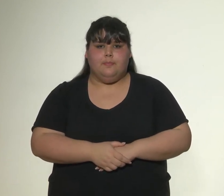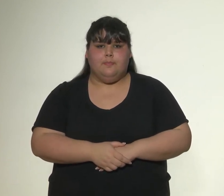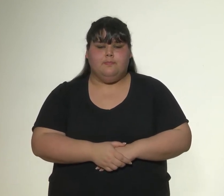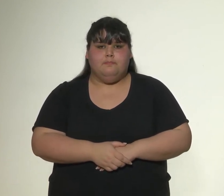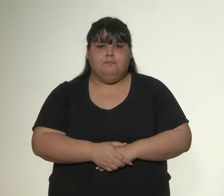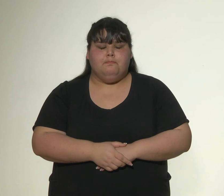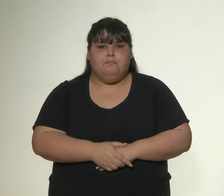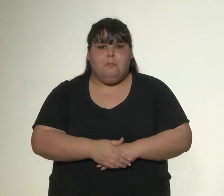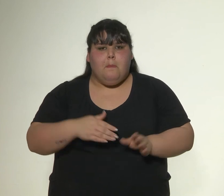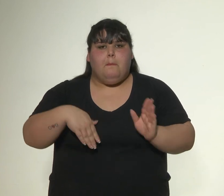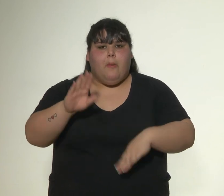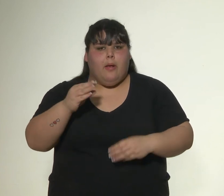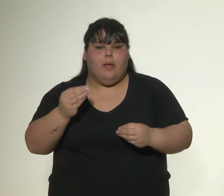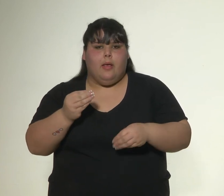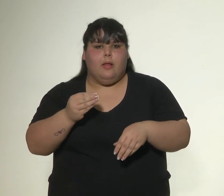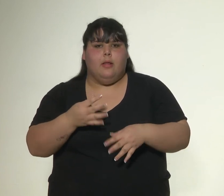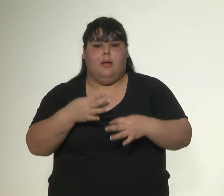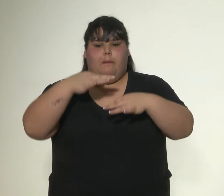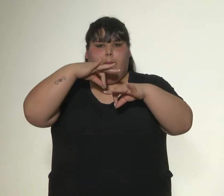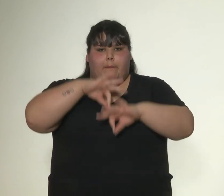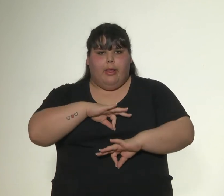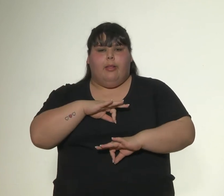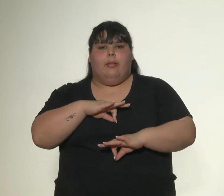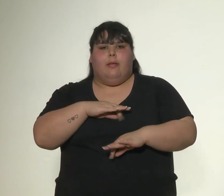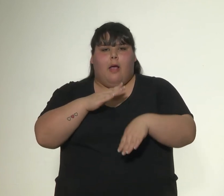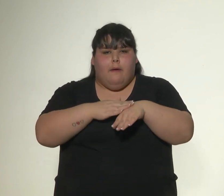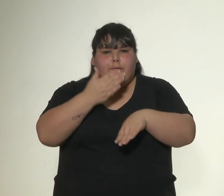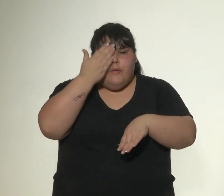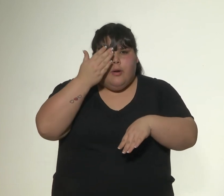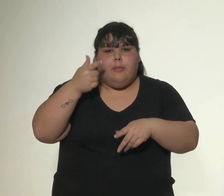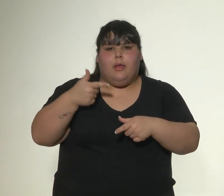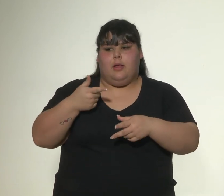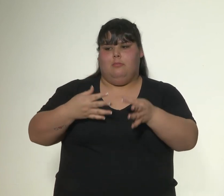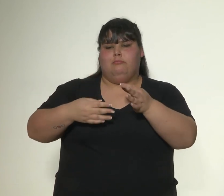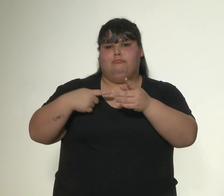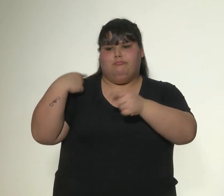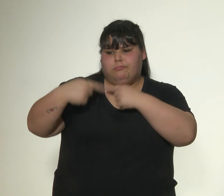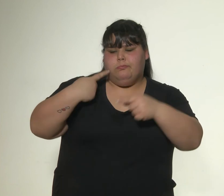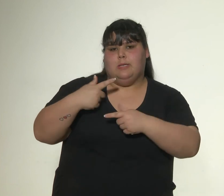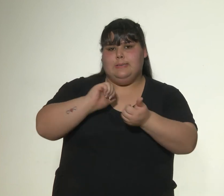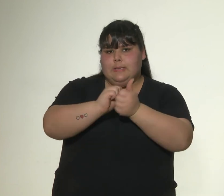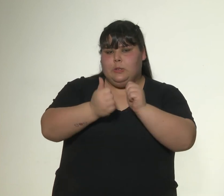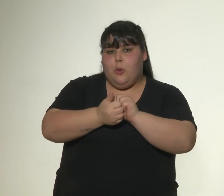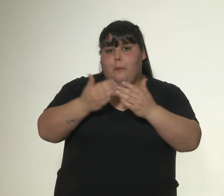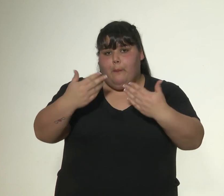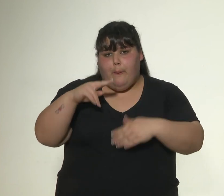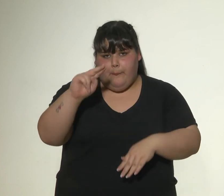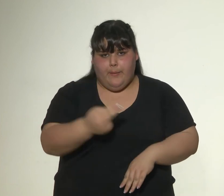Mayor posibilidad de contraer enfermedades de transmisión sexual con riesgo de muerte.